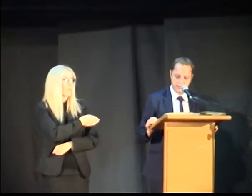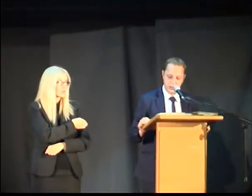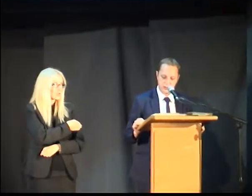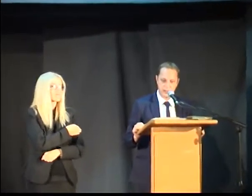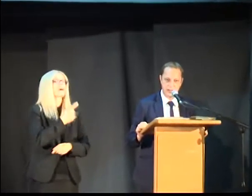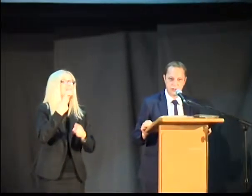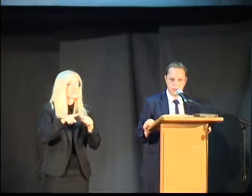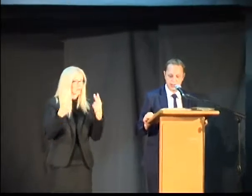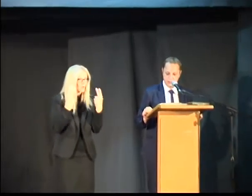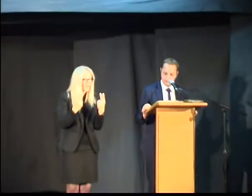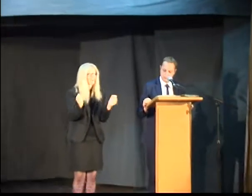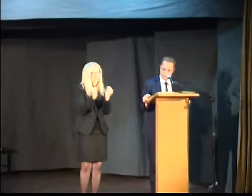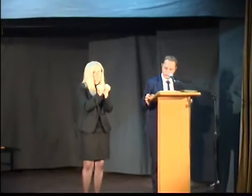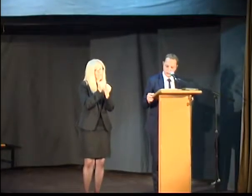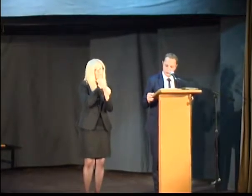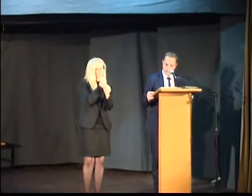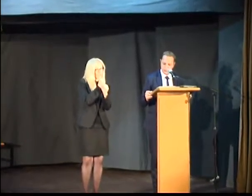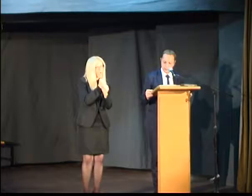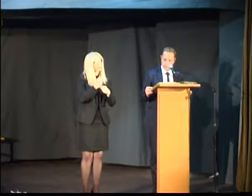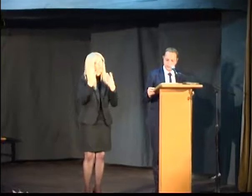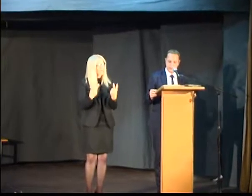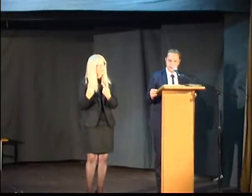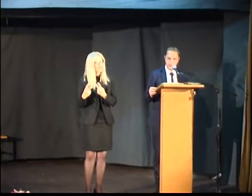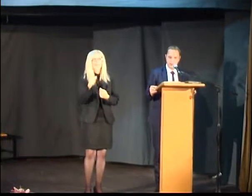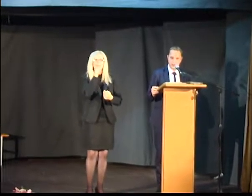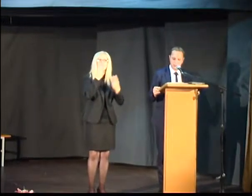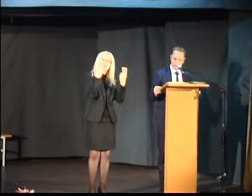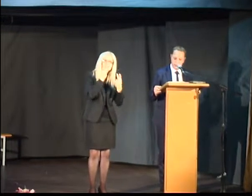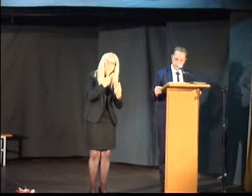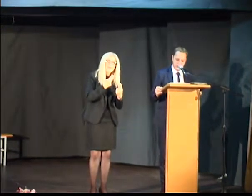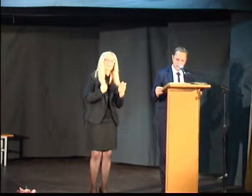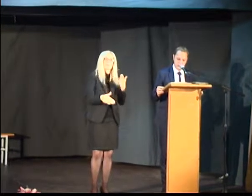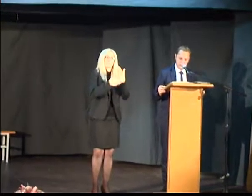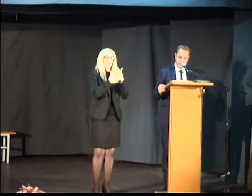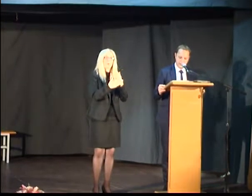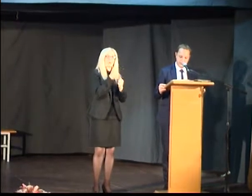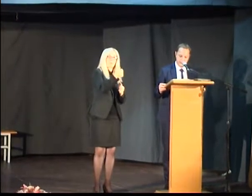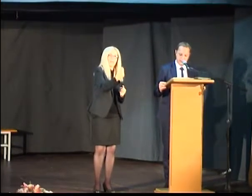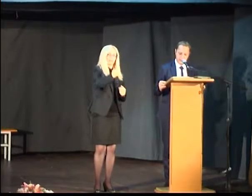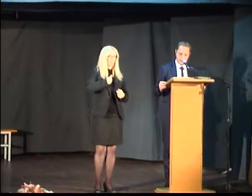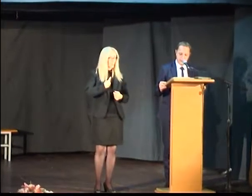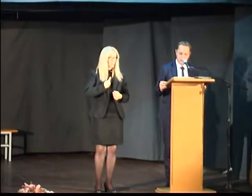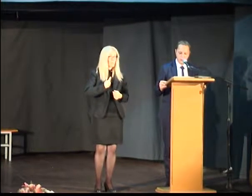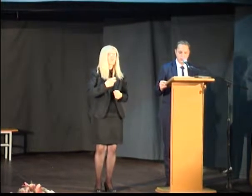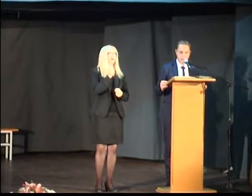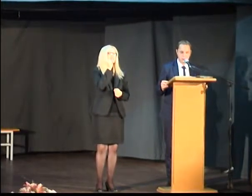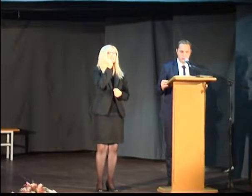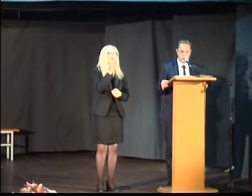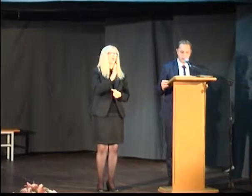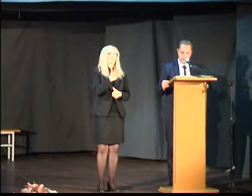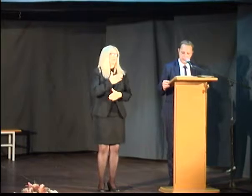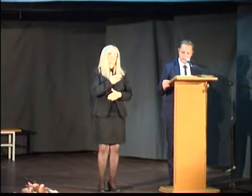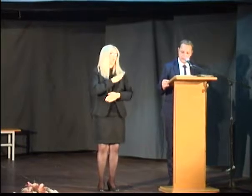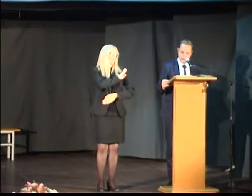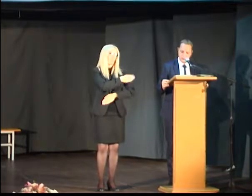Zato je važno da zajedničkim radom, ulažavanjem i razumevanjem pomognemo jedni drugima, svako prema svojim